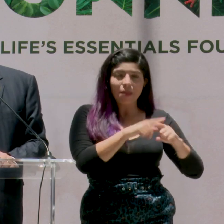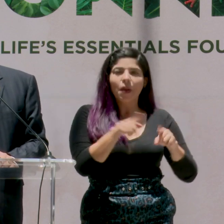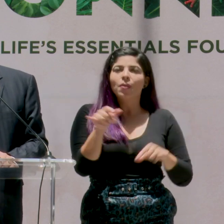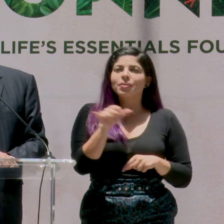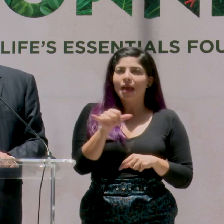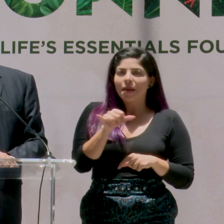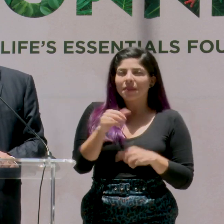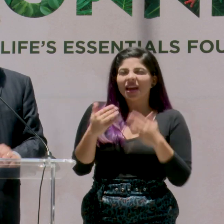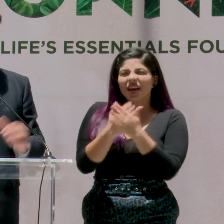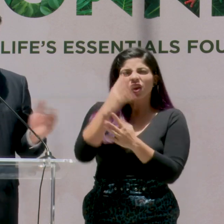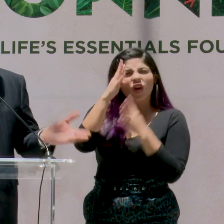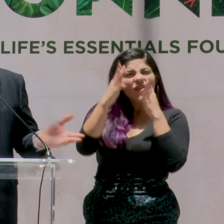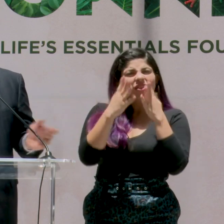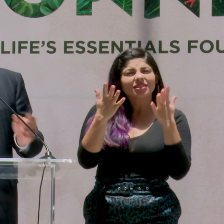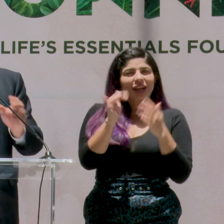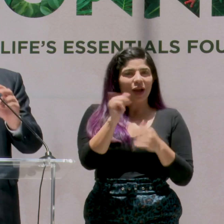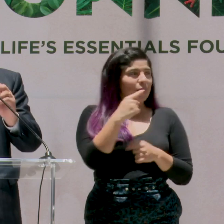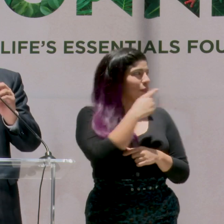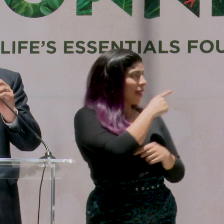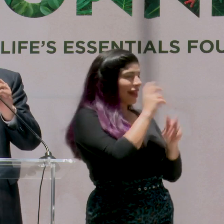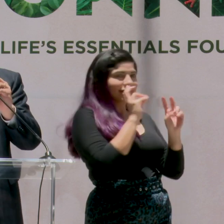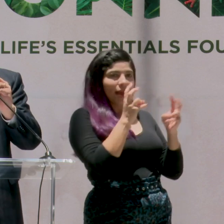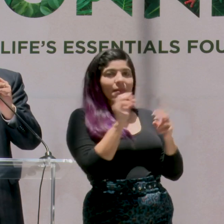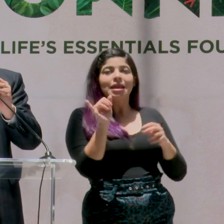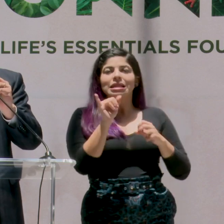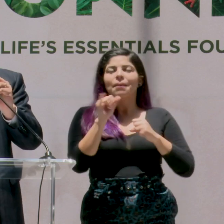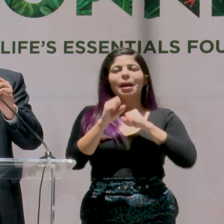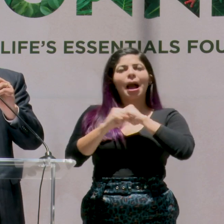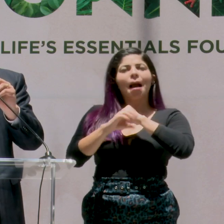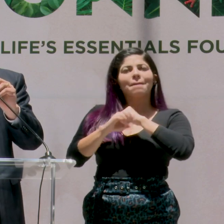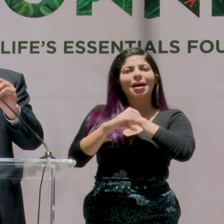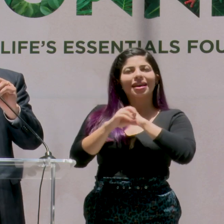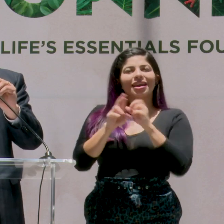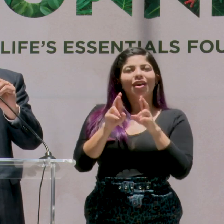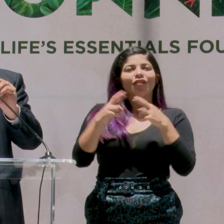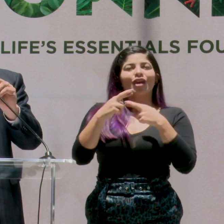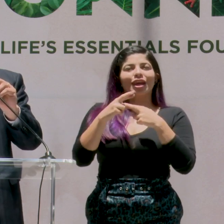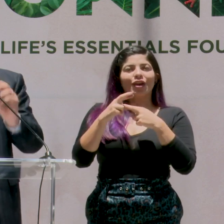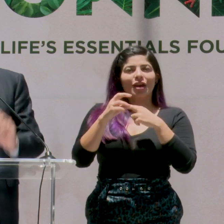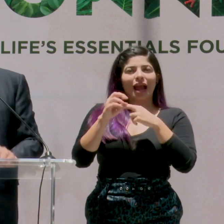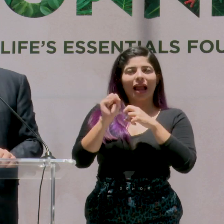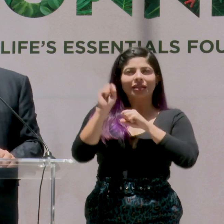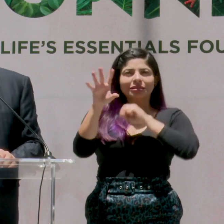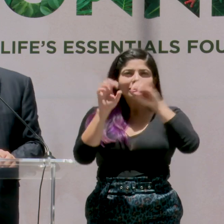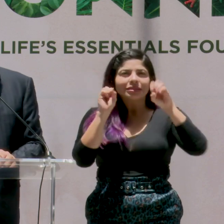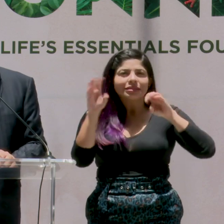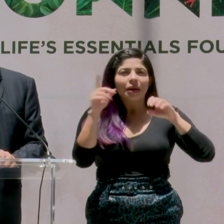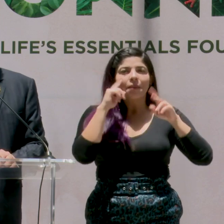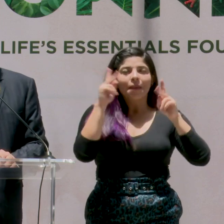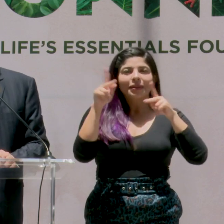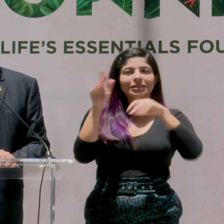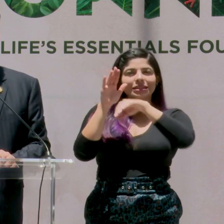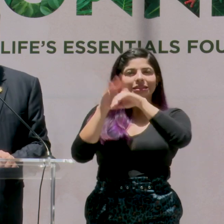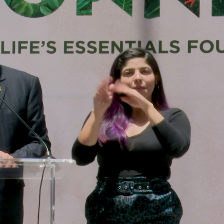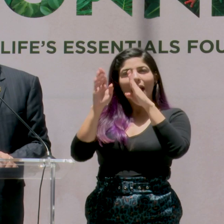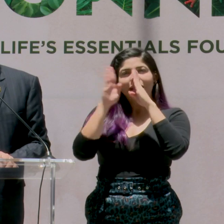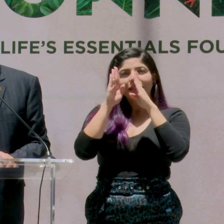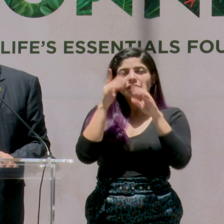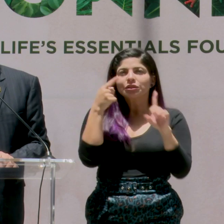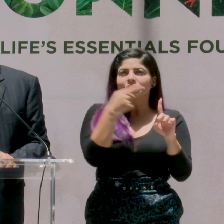se ha innovado, como en esta materia o como en las campañas regionales que se han hecho para llamar la atención de destinos